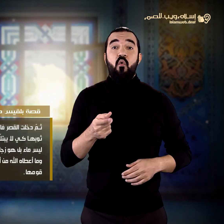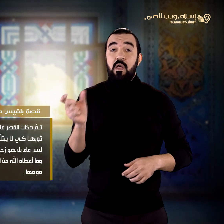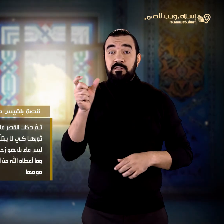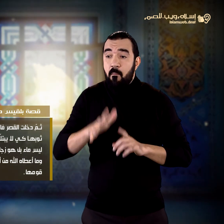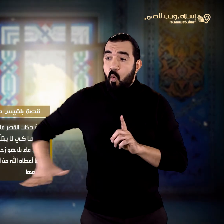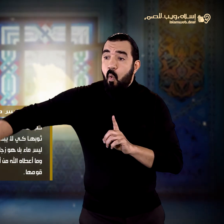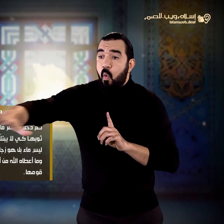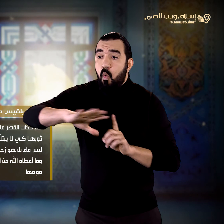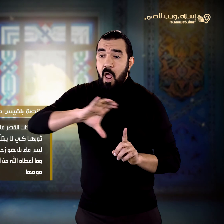قومها